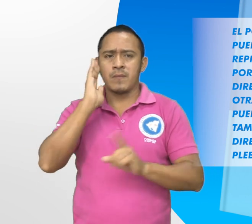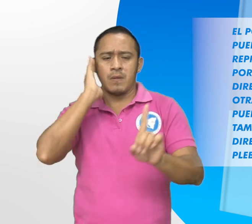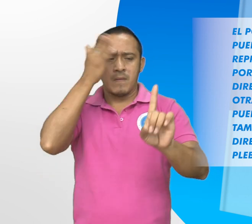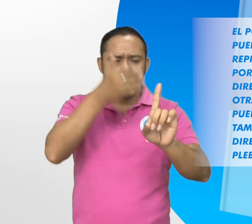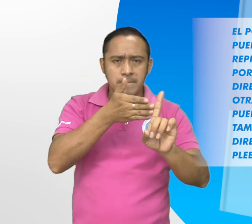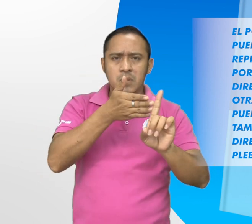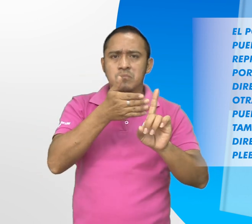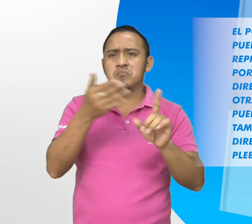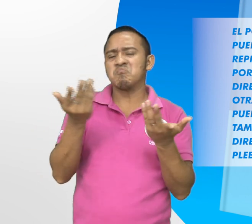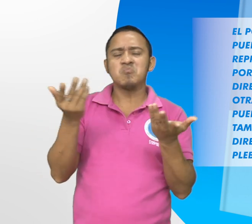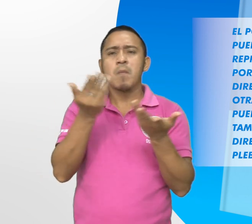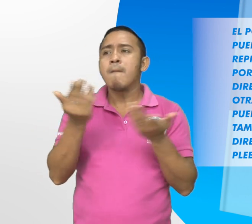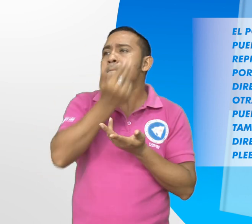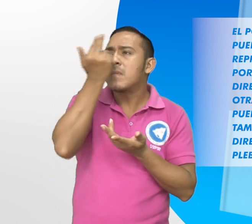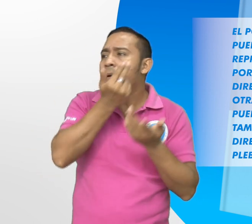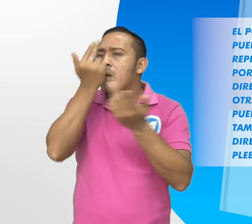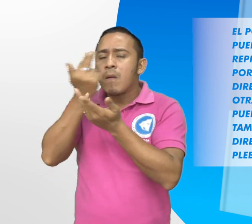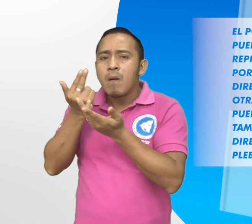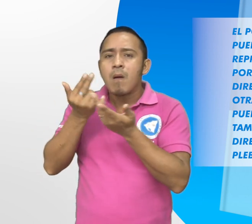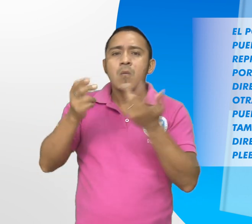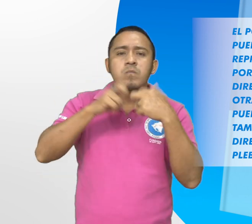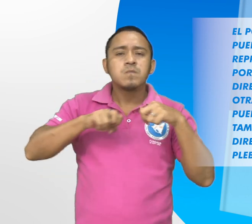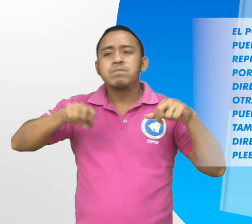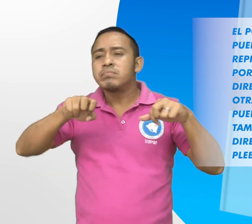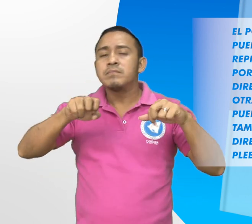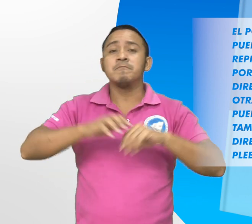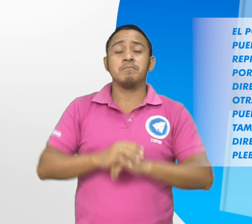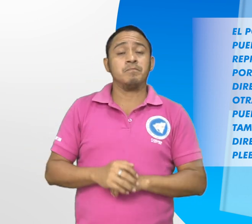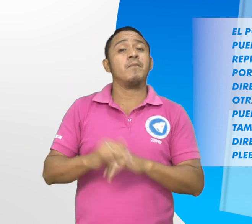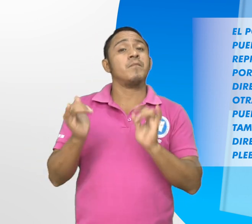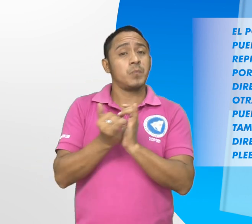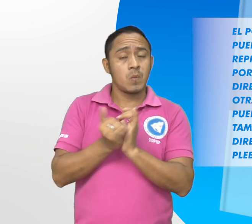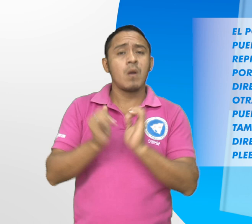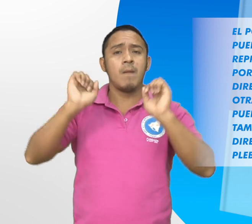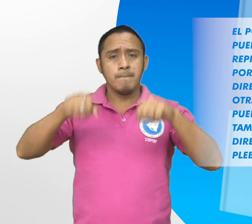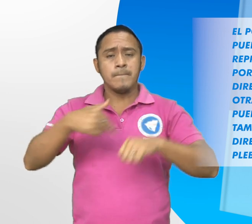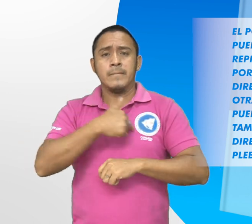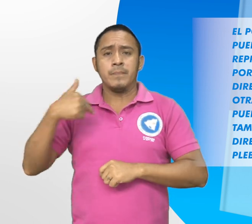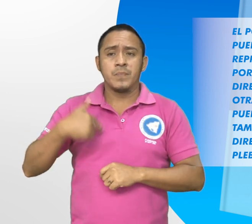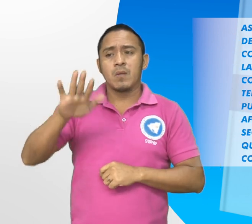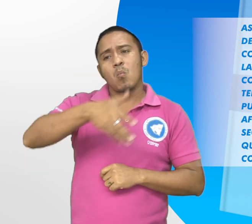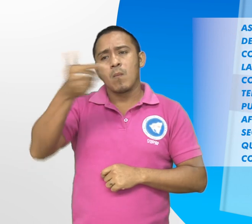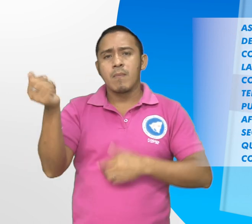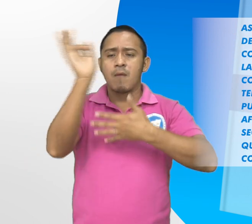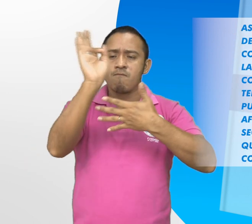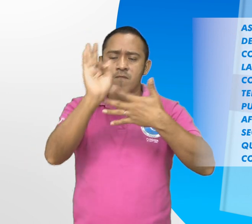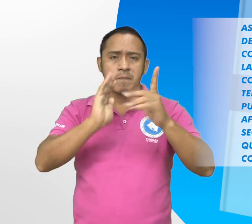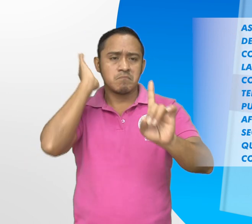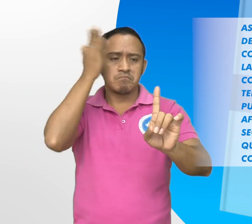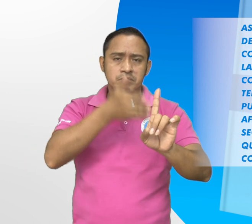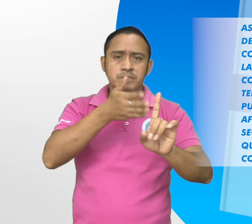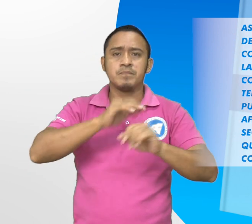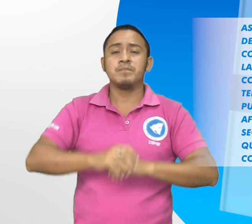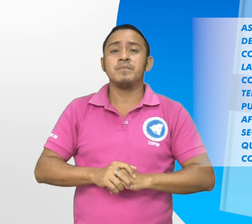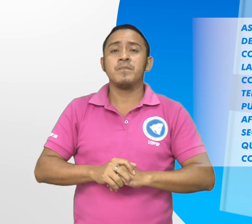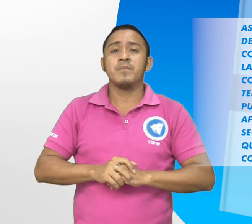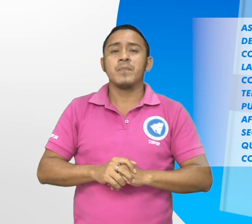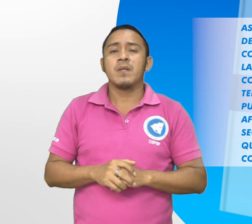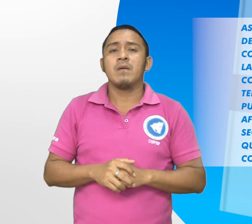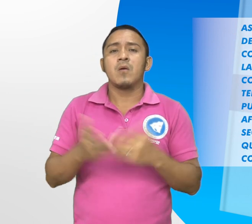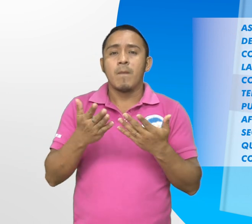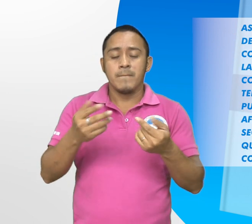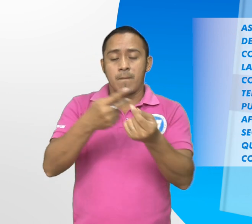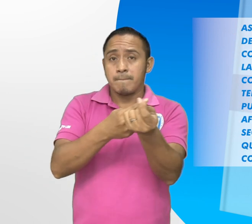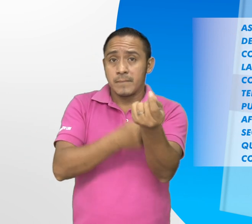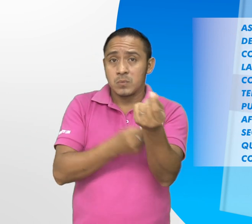También lo puede ejercer de forma directa a través del referéndum y el plebiscito. Asimismo, podrá ejercerlo